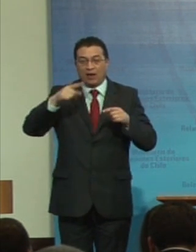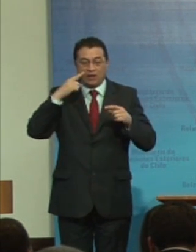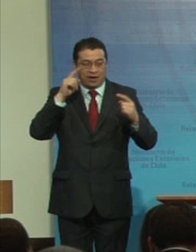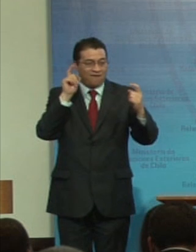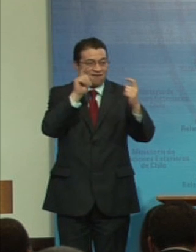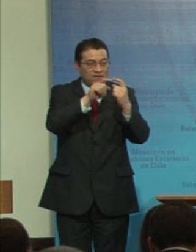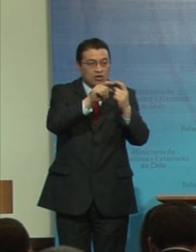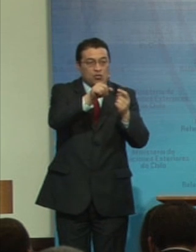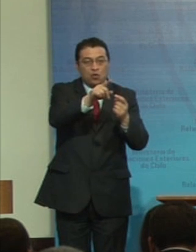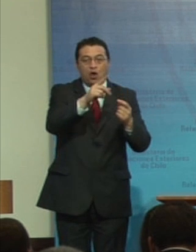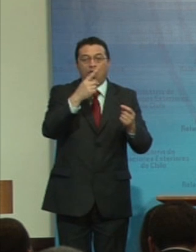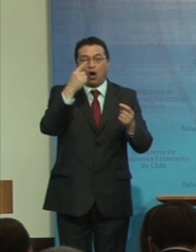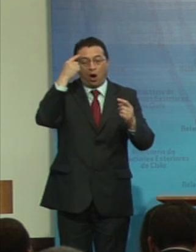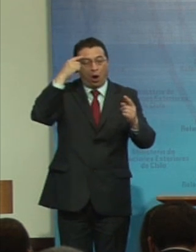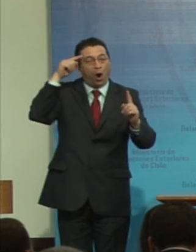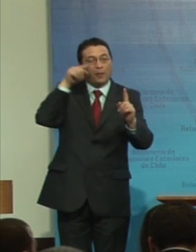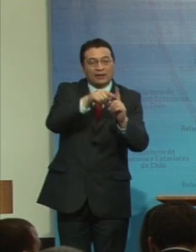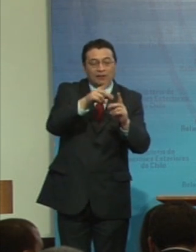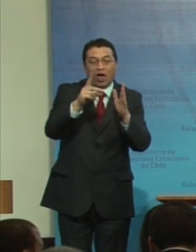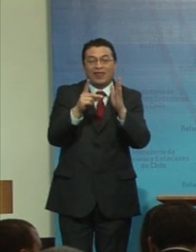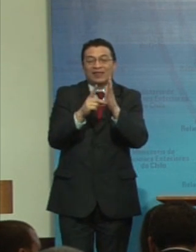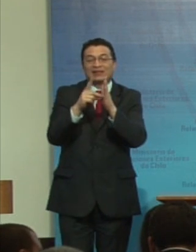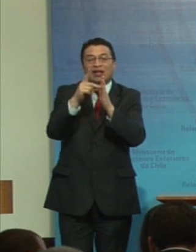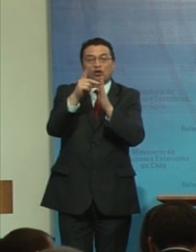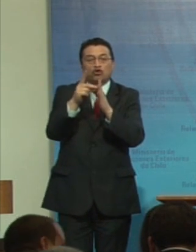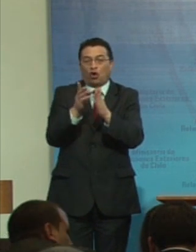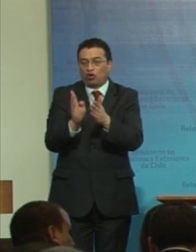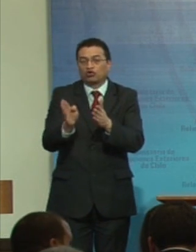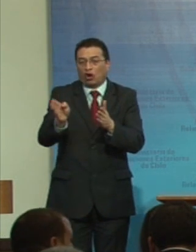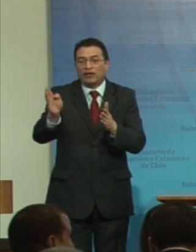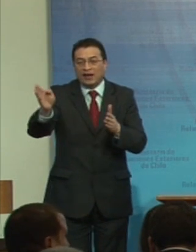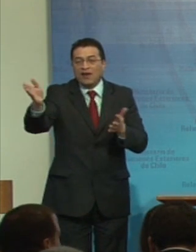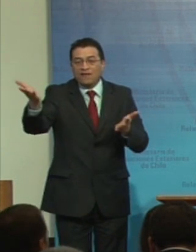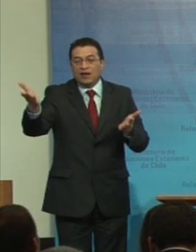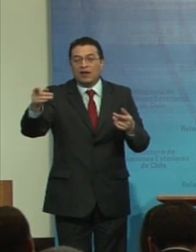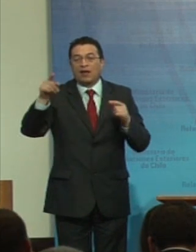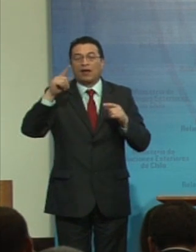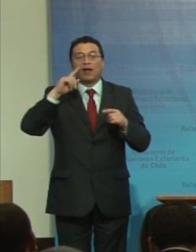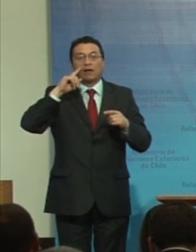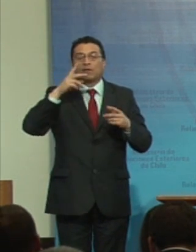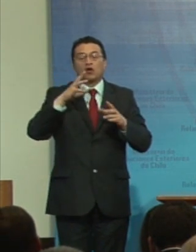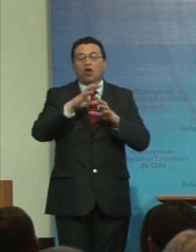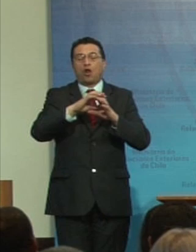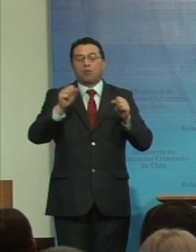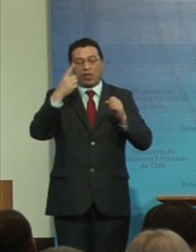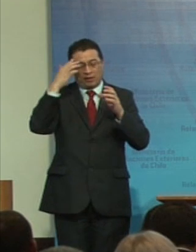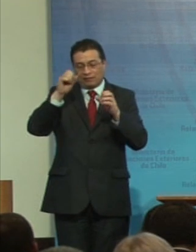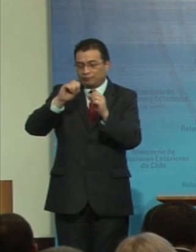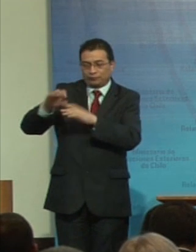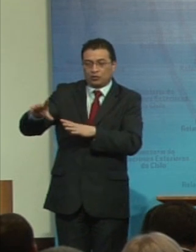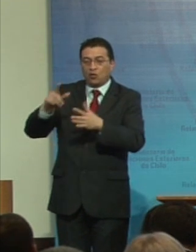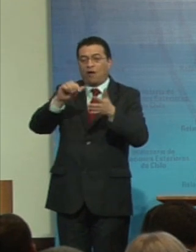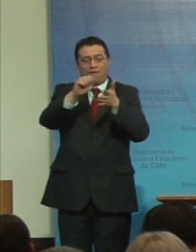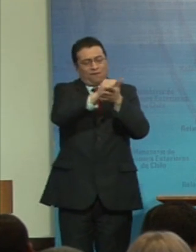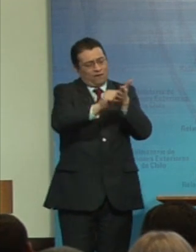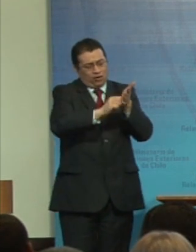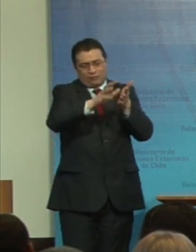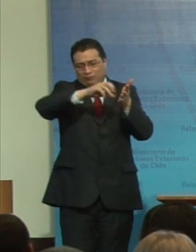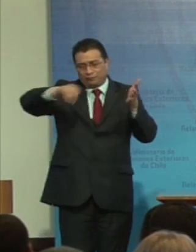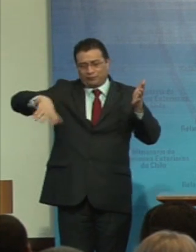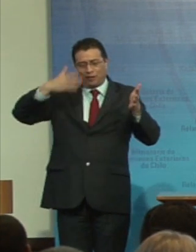objetivos de desarrollo sostenible que son inalienables imprescriptibles